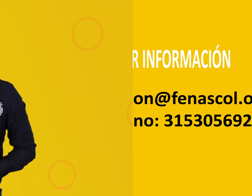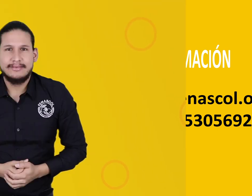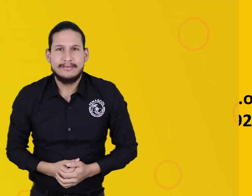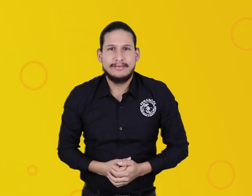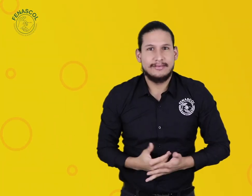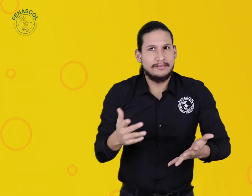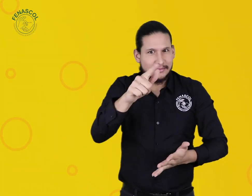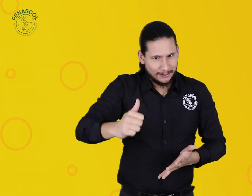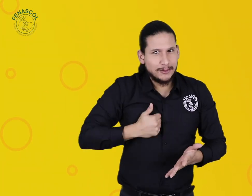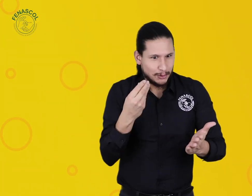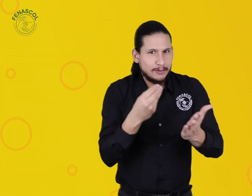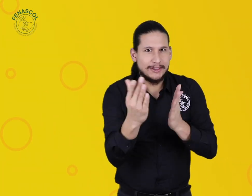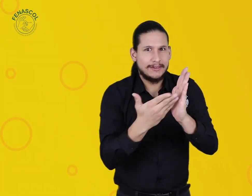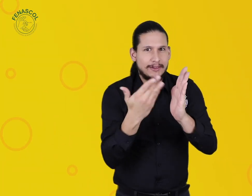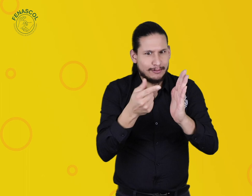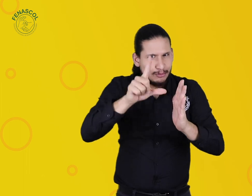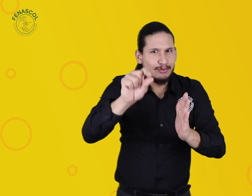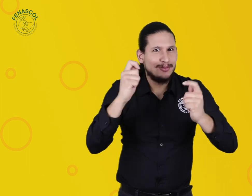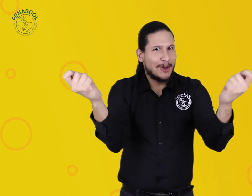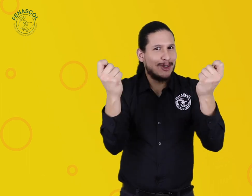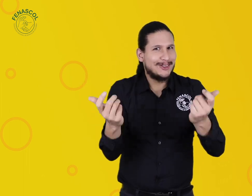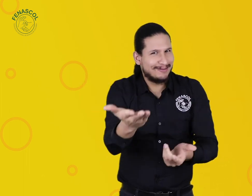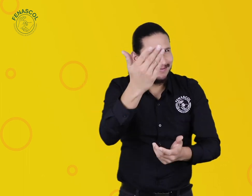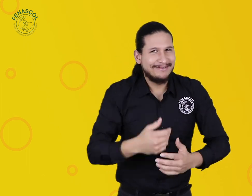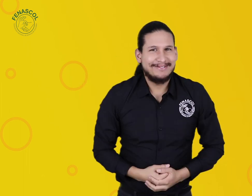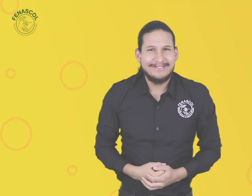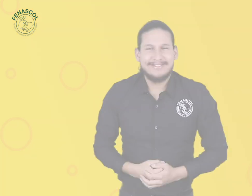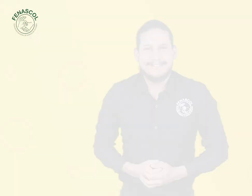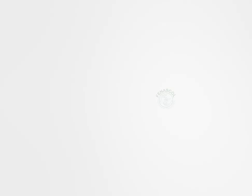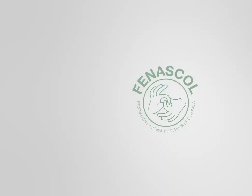Así que los invito a aprovechar esta gran promoción y obtener estos libros.